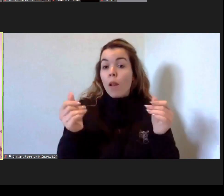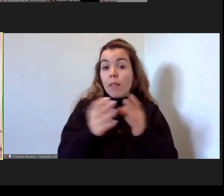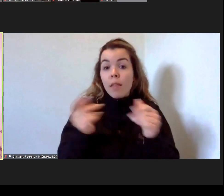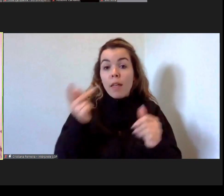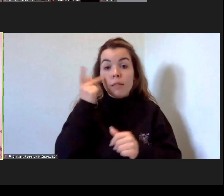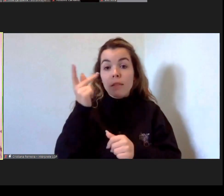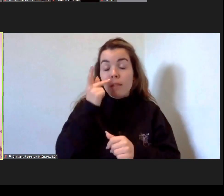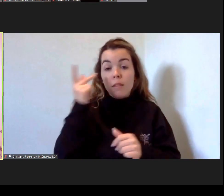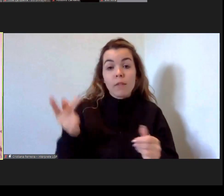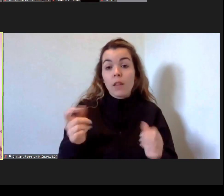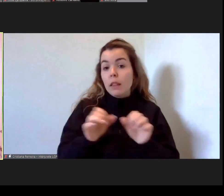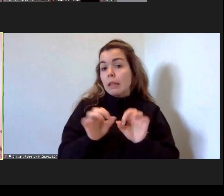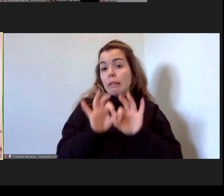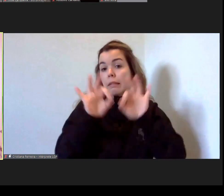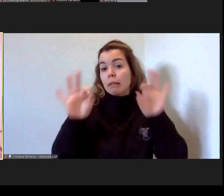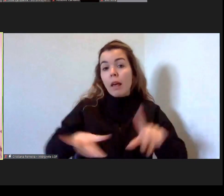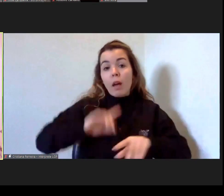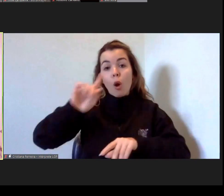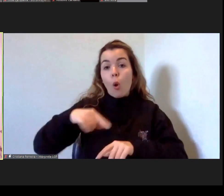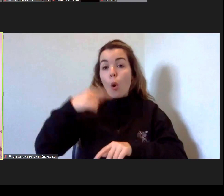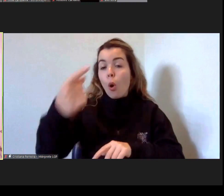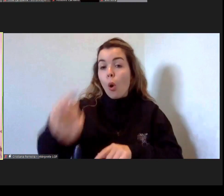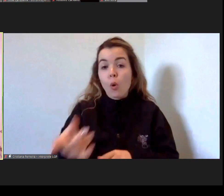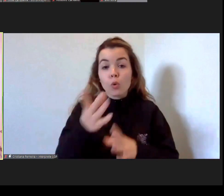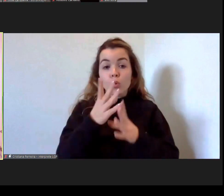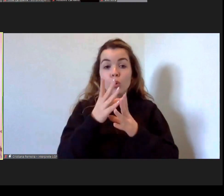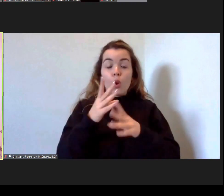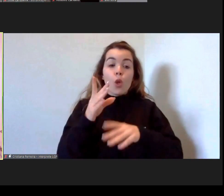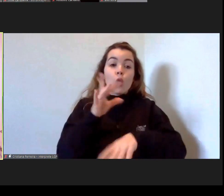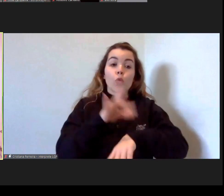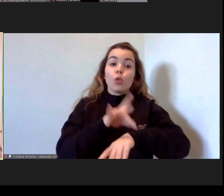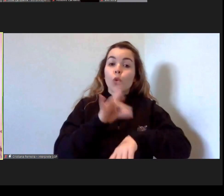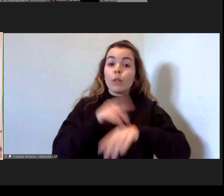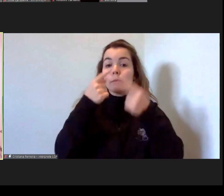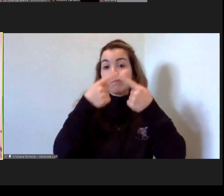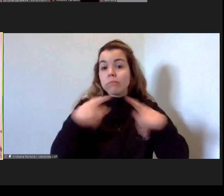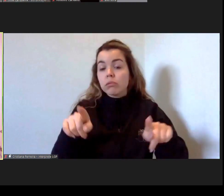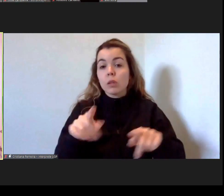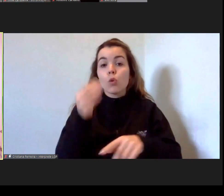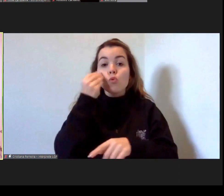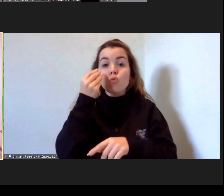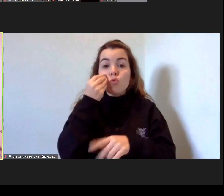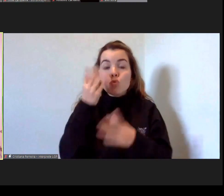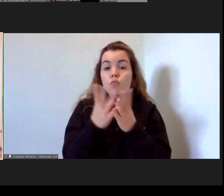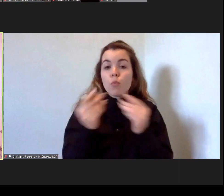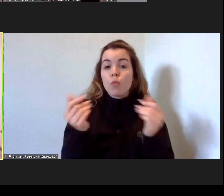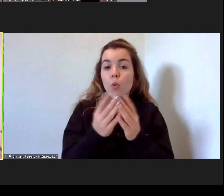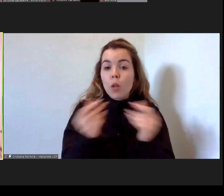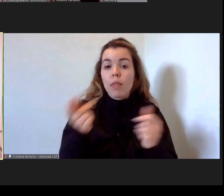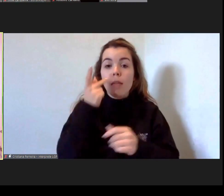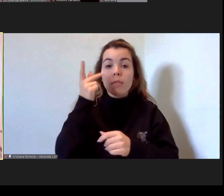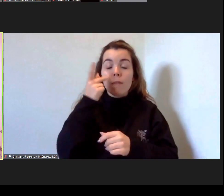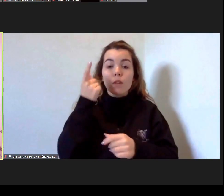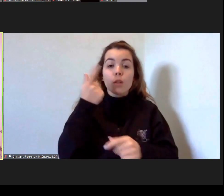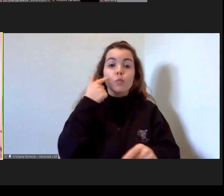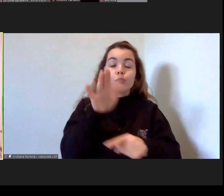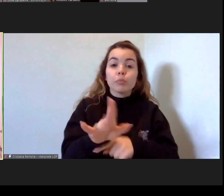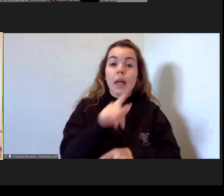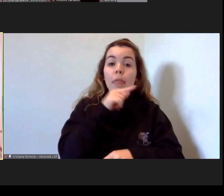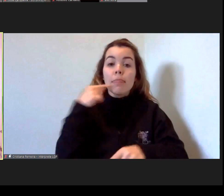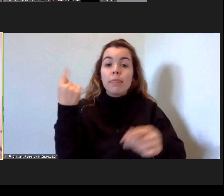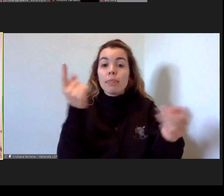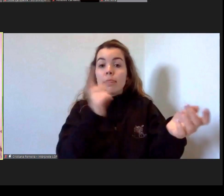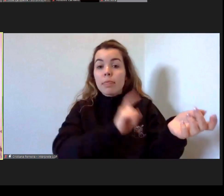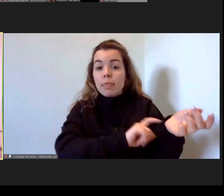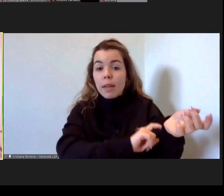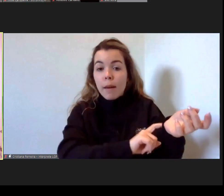outra doença mais orgânica não é? como é que se vive com qualidade de vida com uma diabetes com uma doença cardíaca com outra